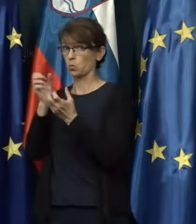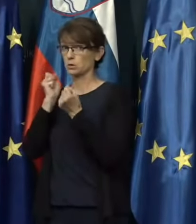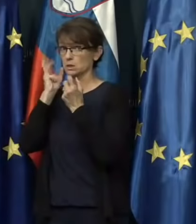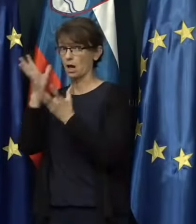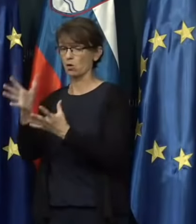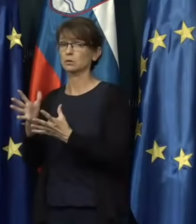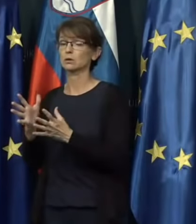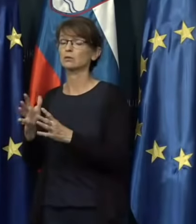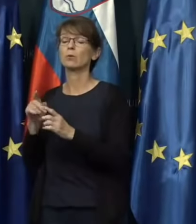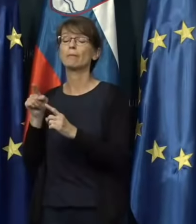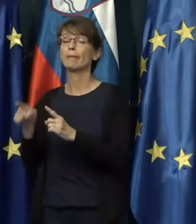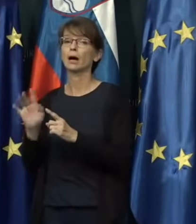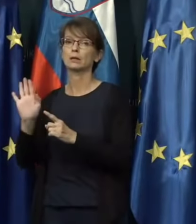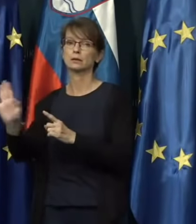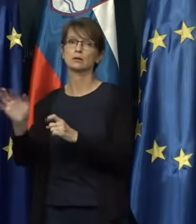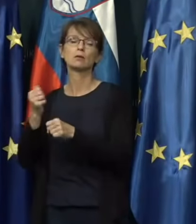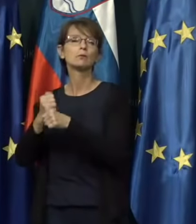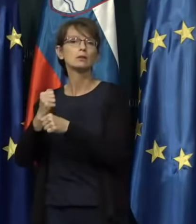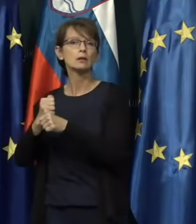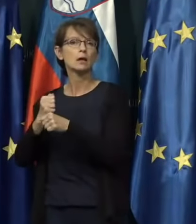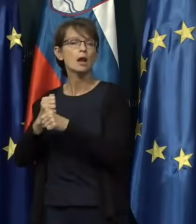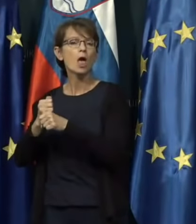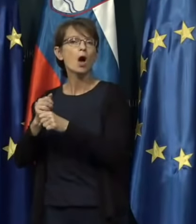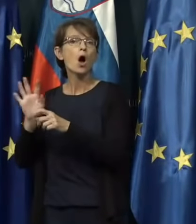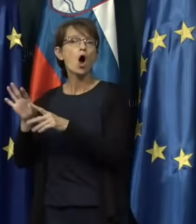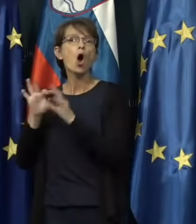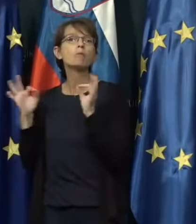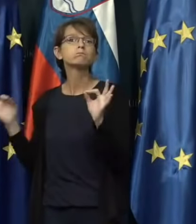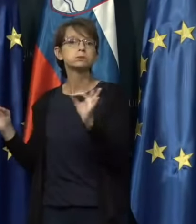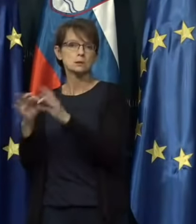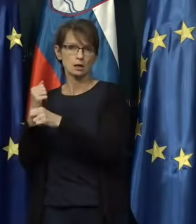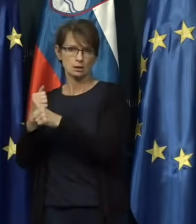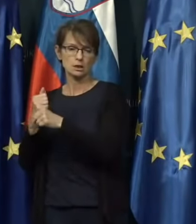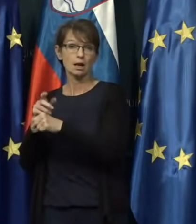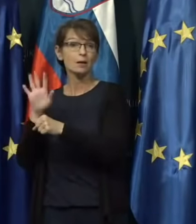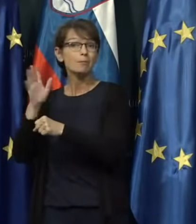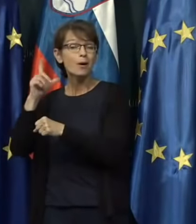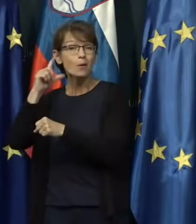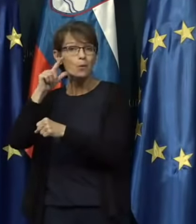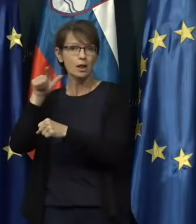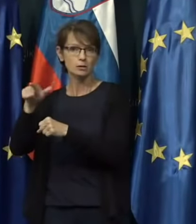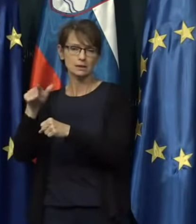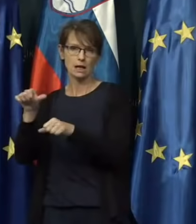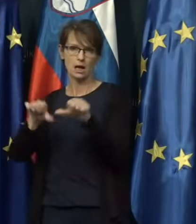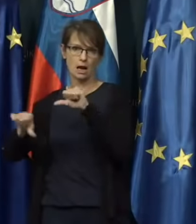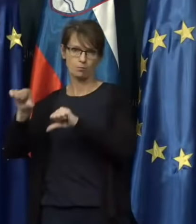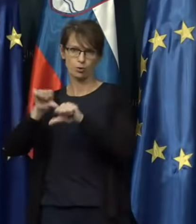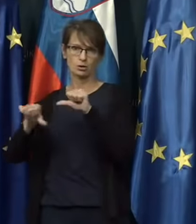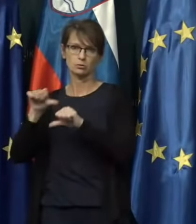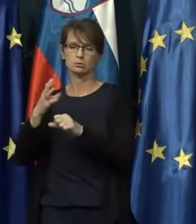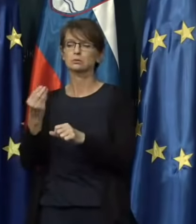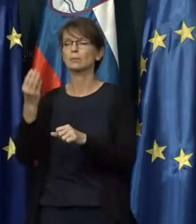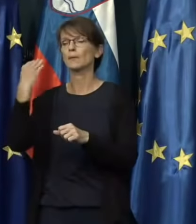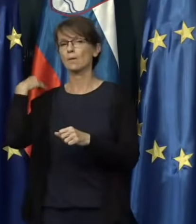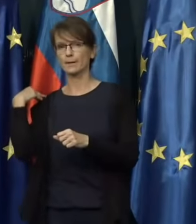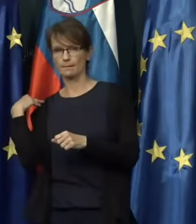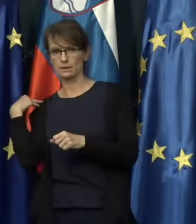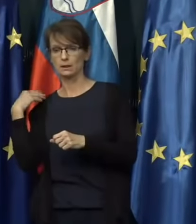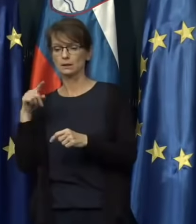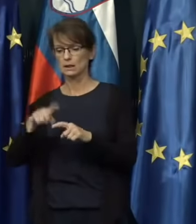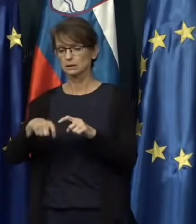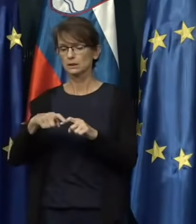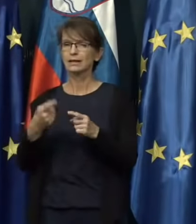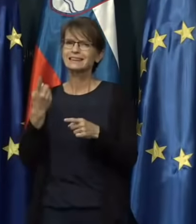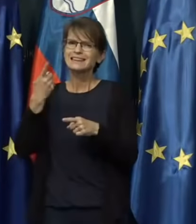obseg dela, ki je pač sicer predviden, so ti laboratoriji preobremenjeni. Zadeva se da delno